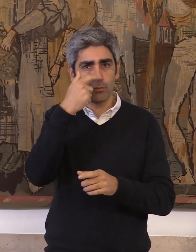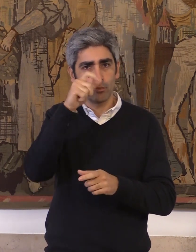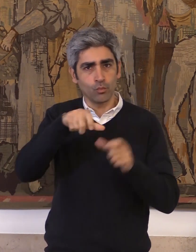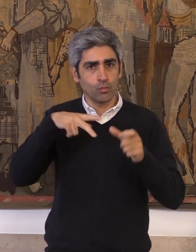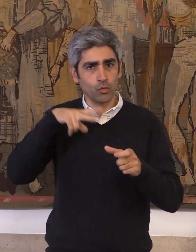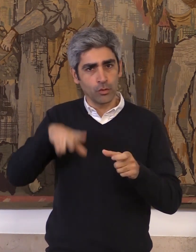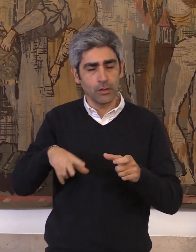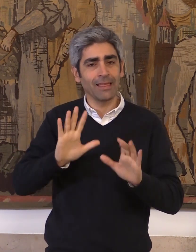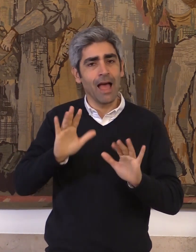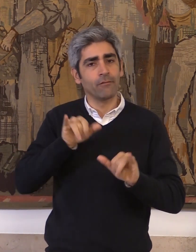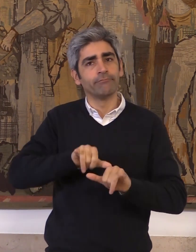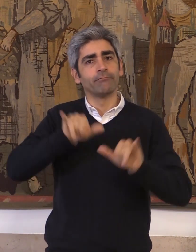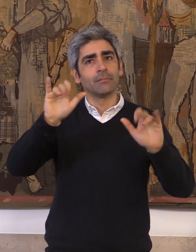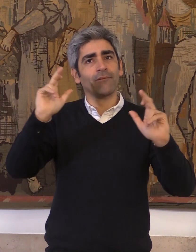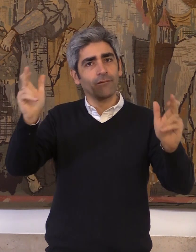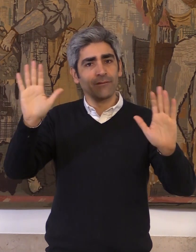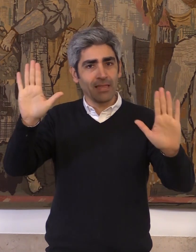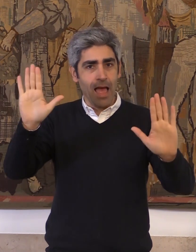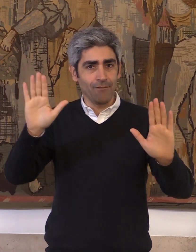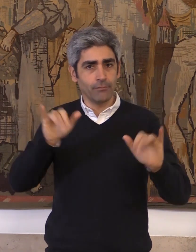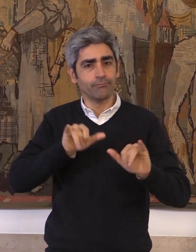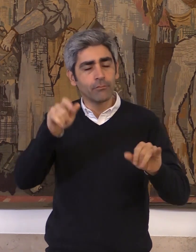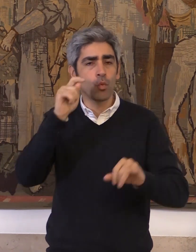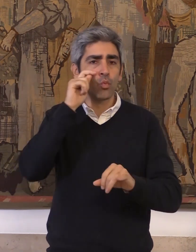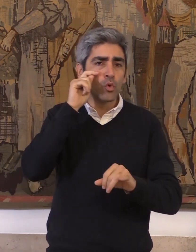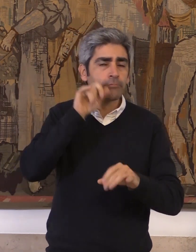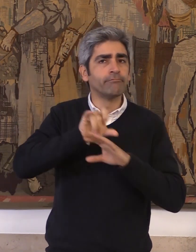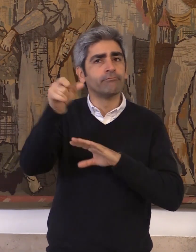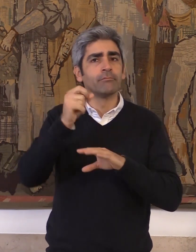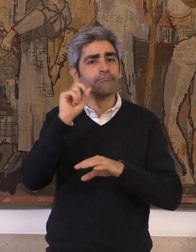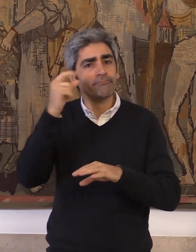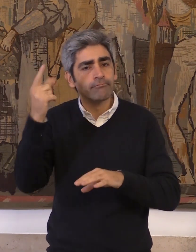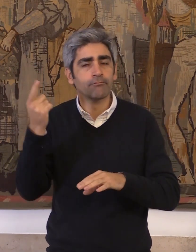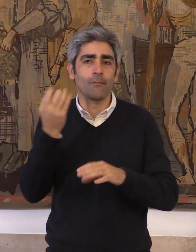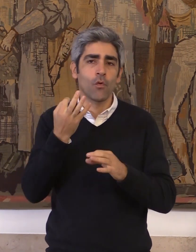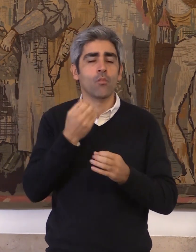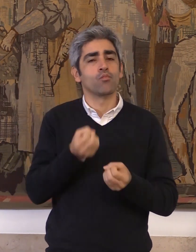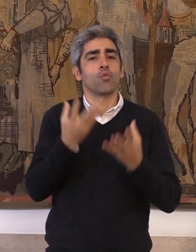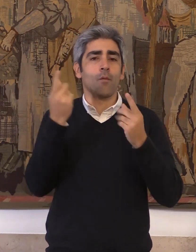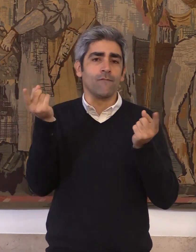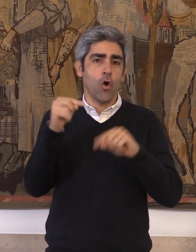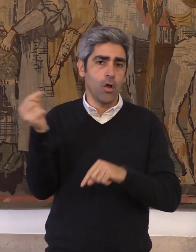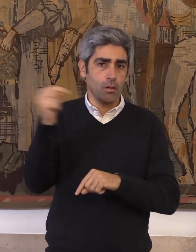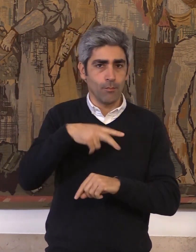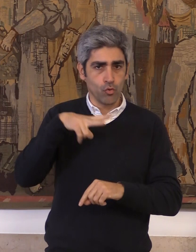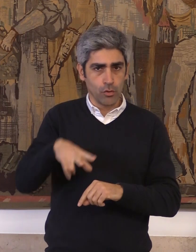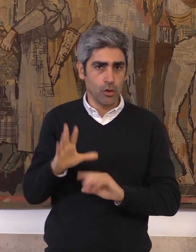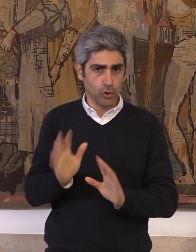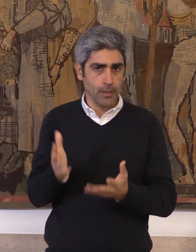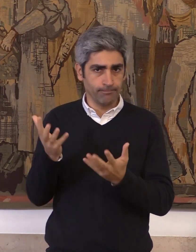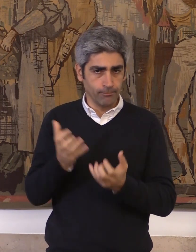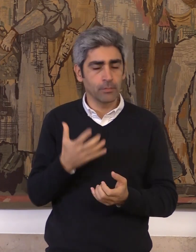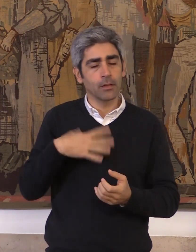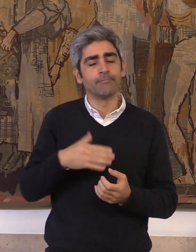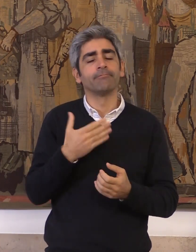viajantes ocasionais, turistas que puderam regressar ao nosso país. Dedicamos também uma